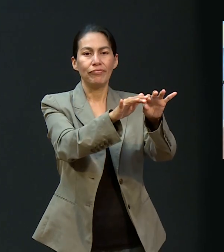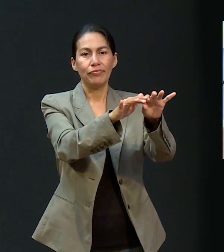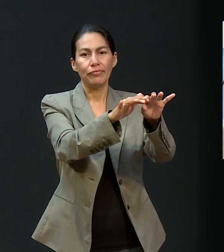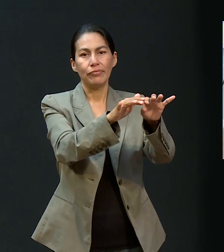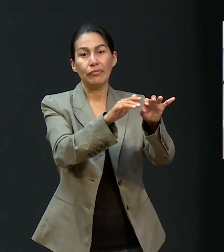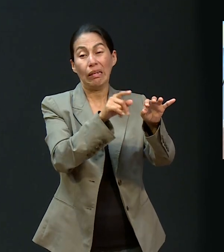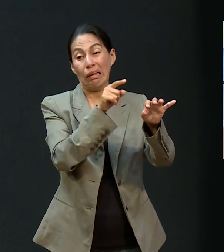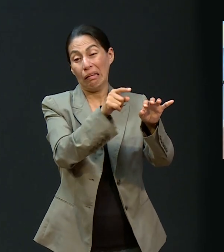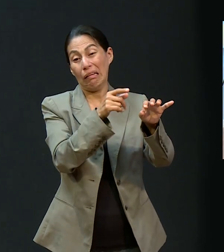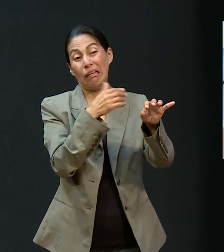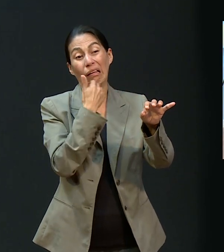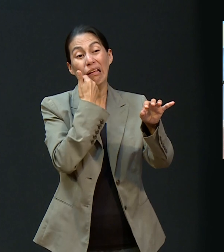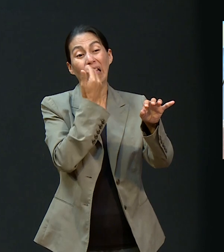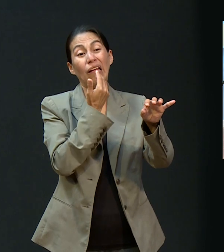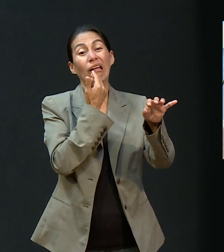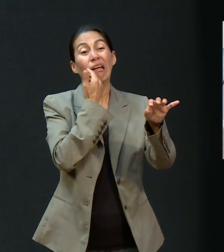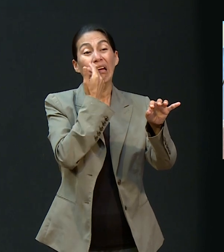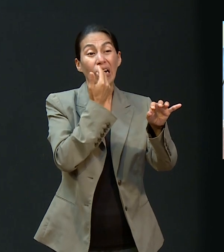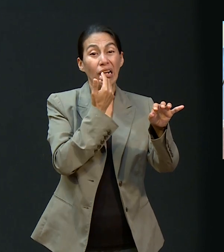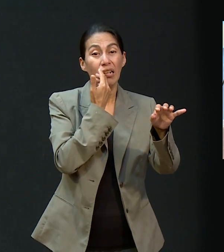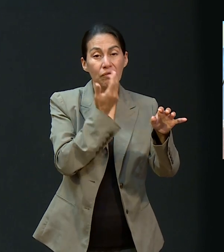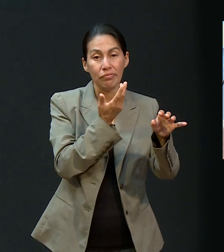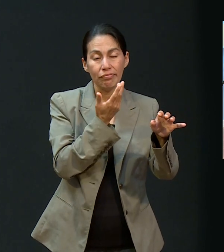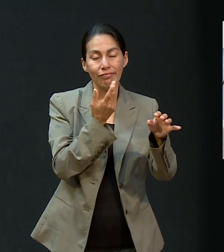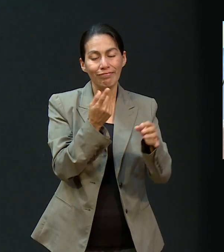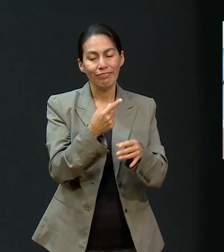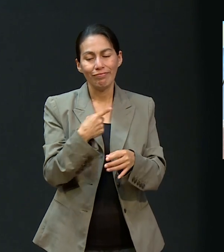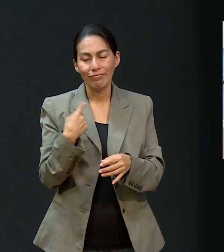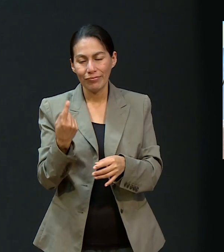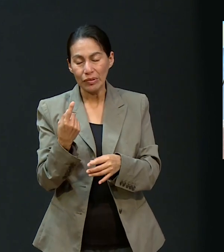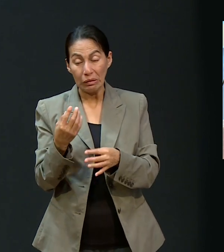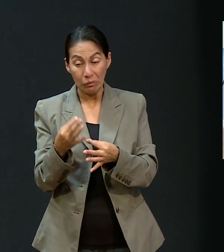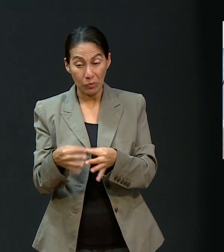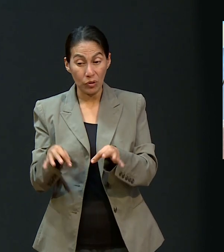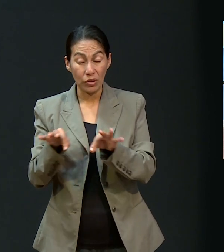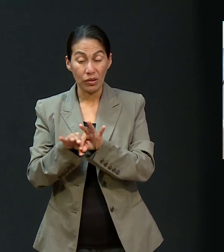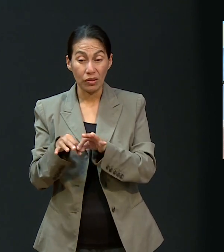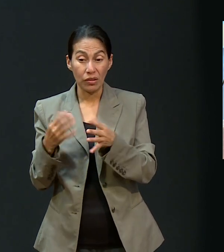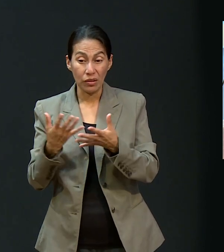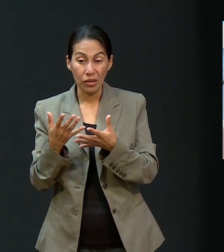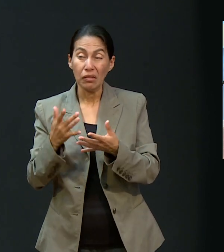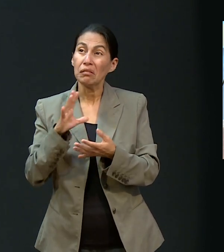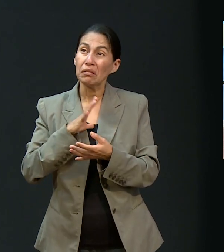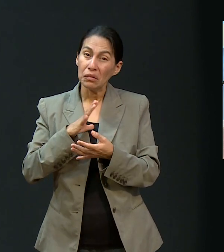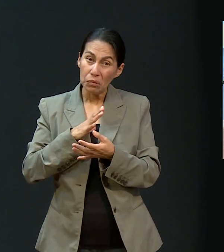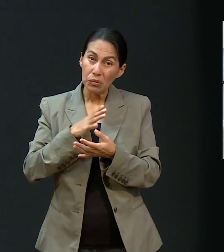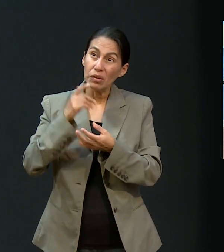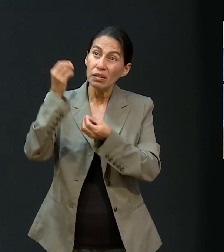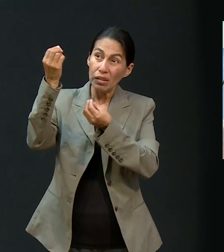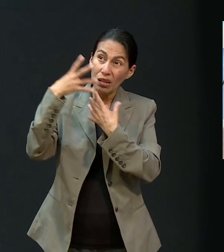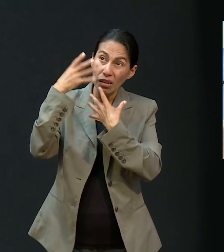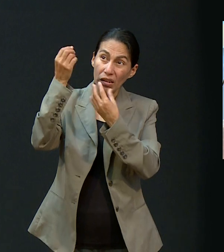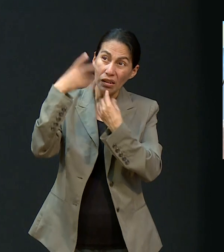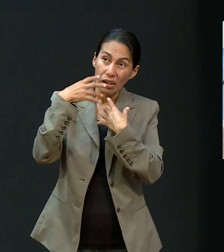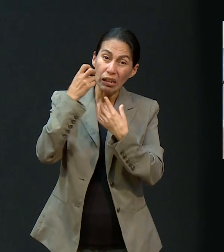seguirá haciendo por nosotros es tan importante para tener una actitud de agradecimiento y de alabanza a Dios.